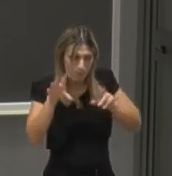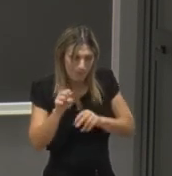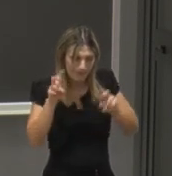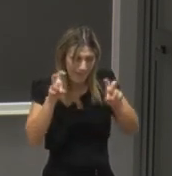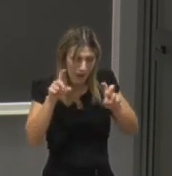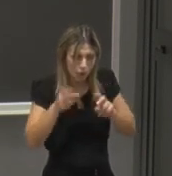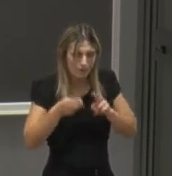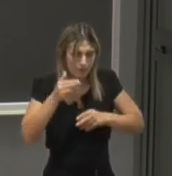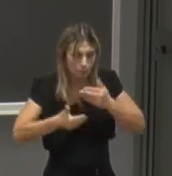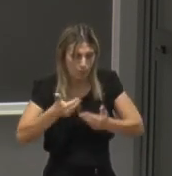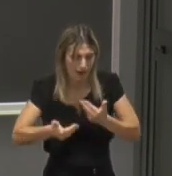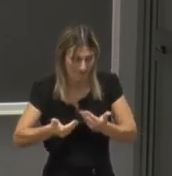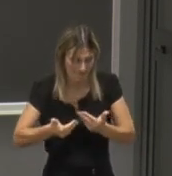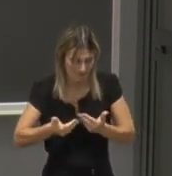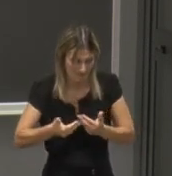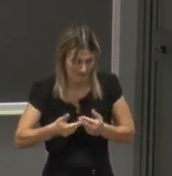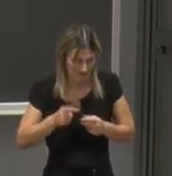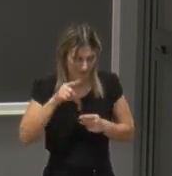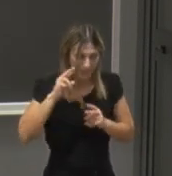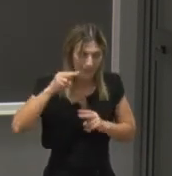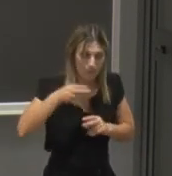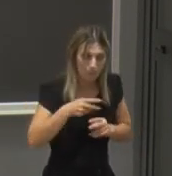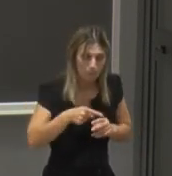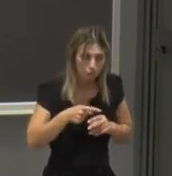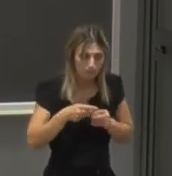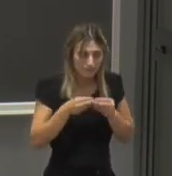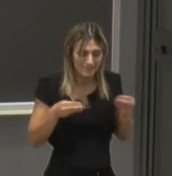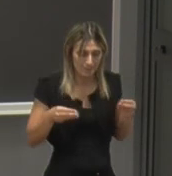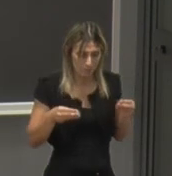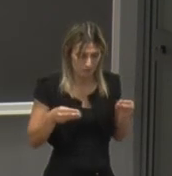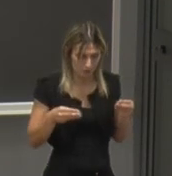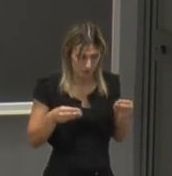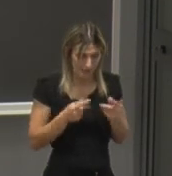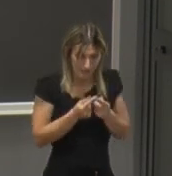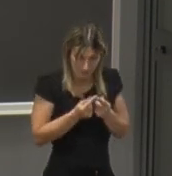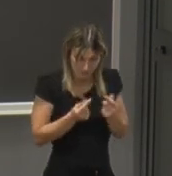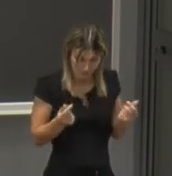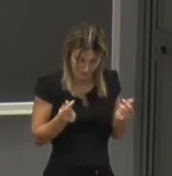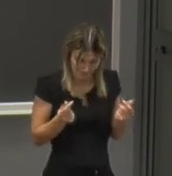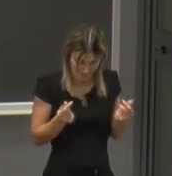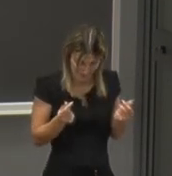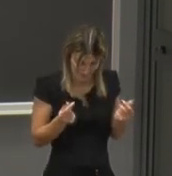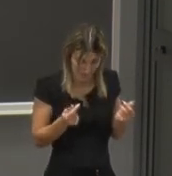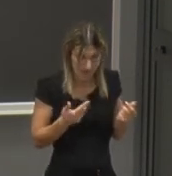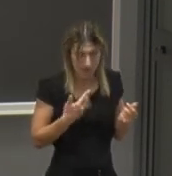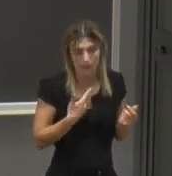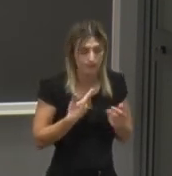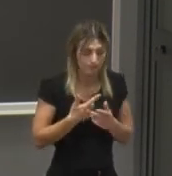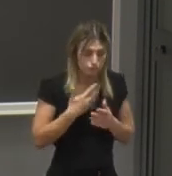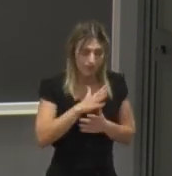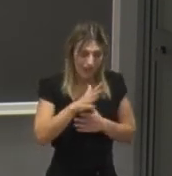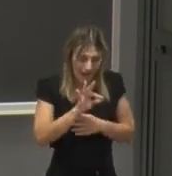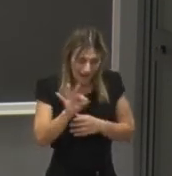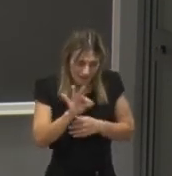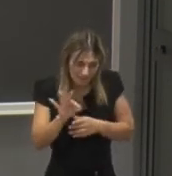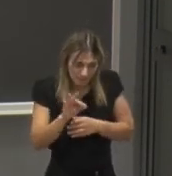argomenti più avanzati se volete anche da un punto di vista professionale la finanza i big data la criptografia